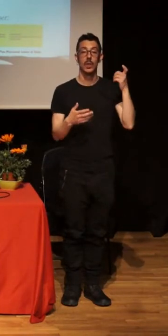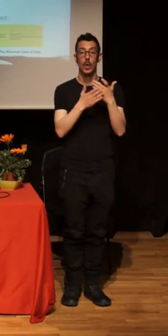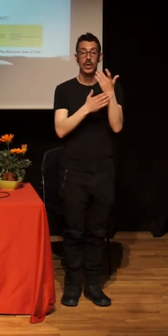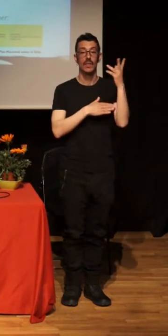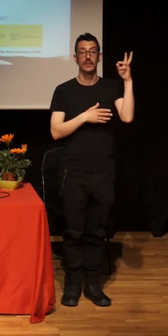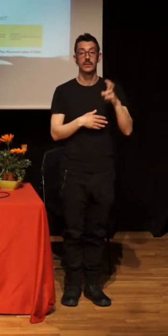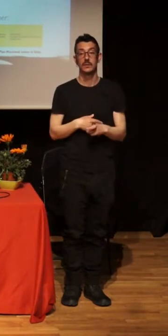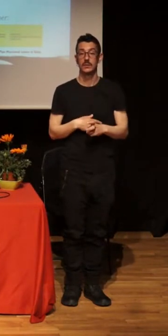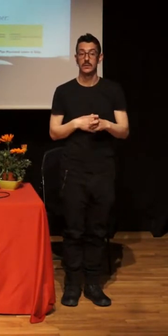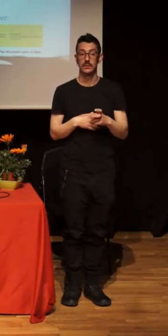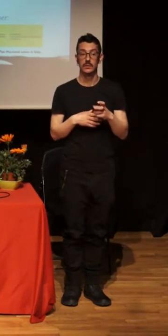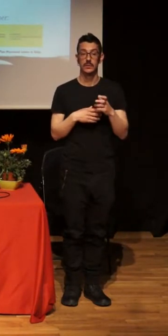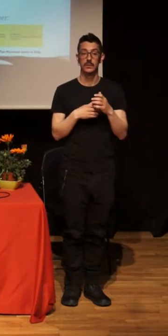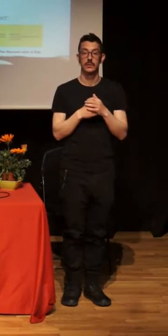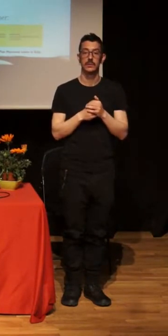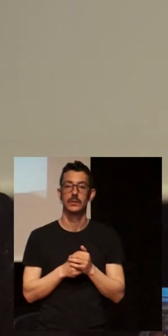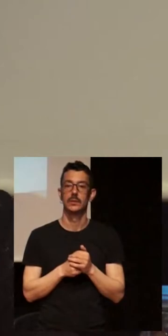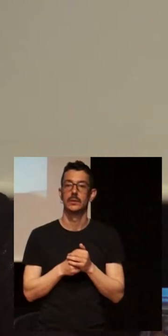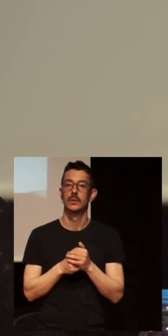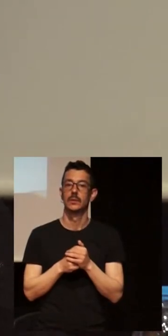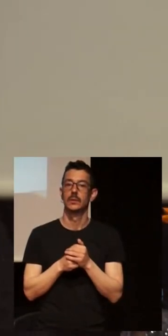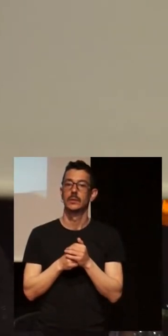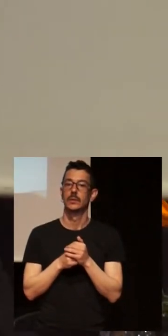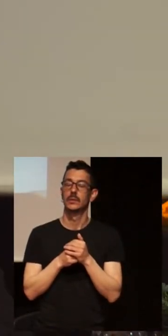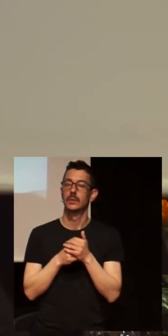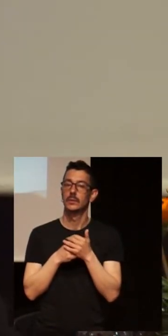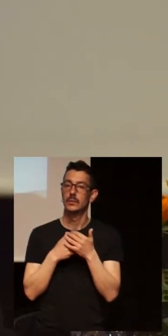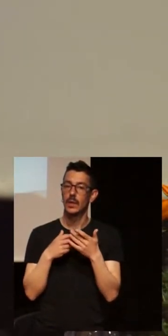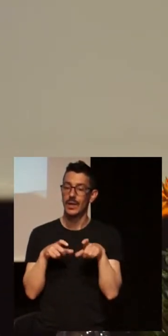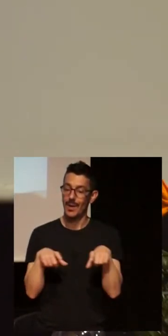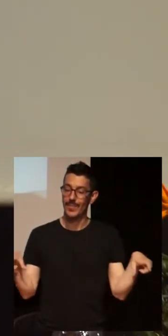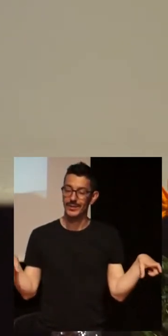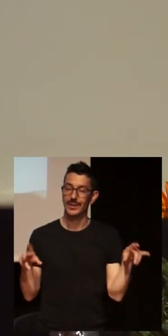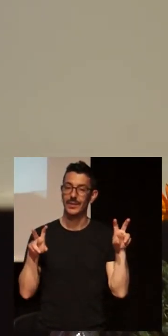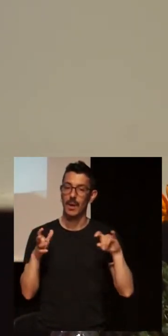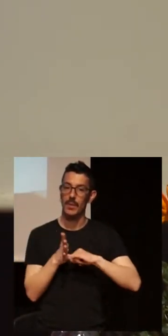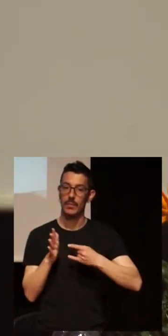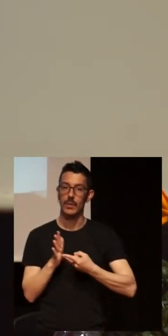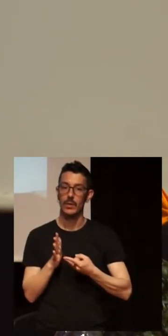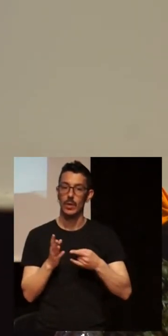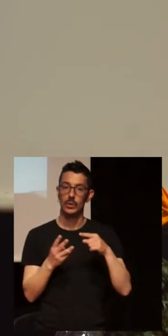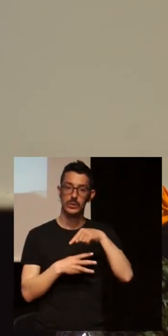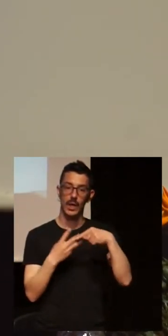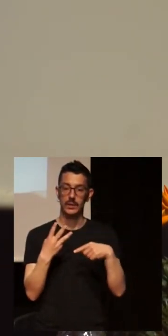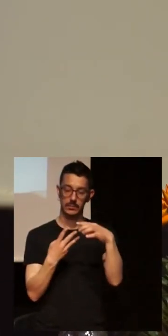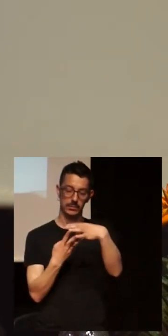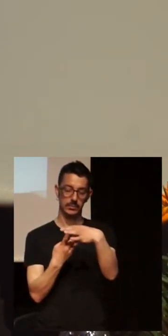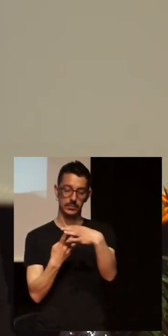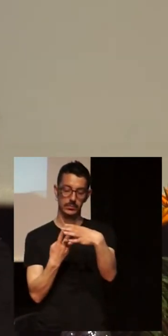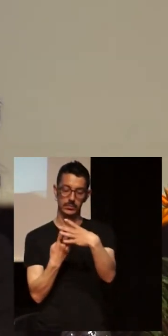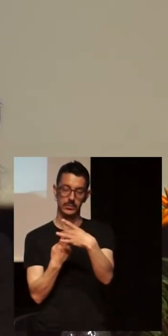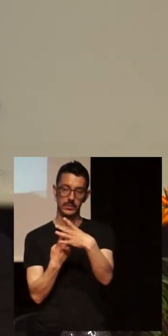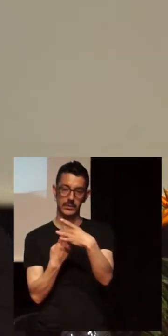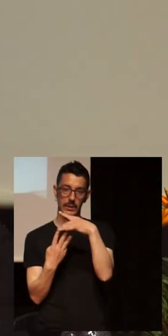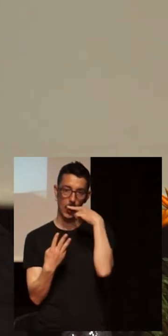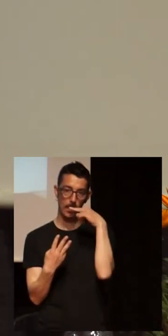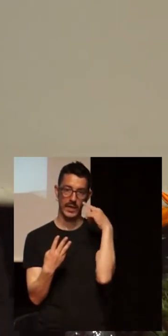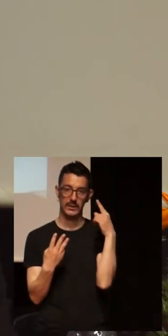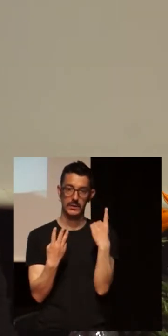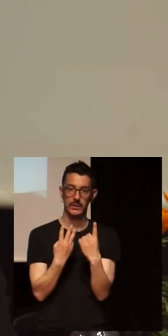quite dispaired, they have three men and I, which I do know very